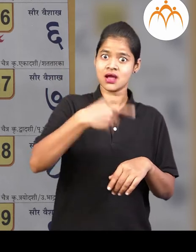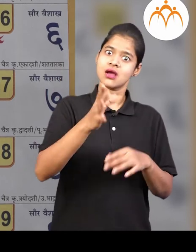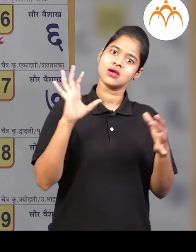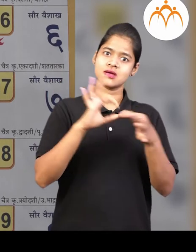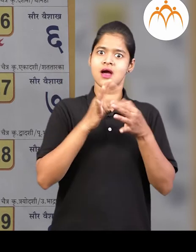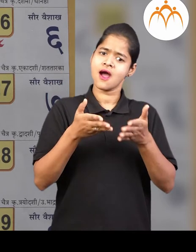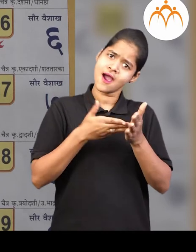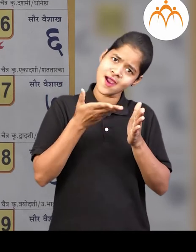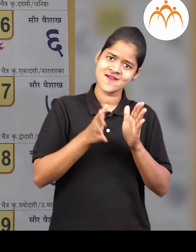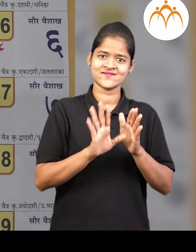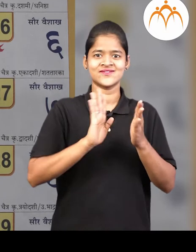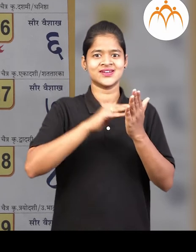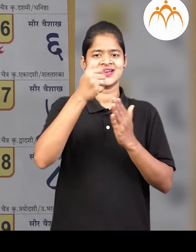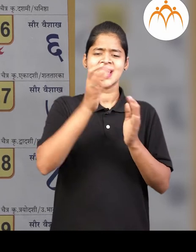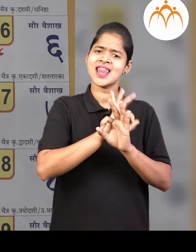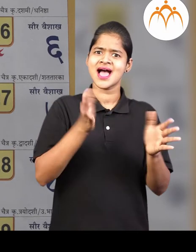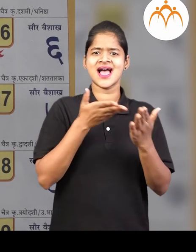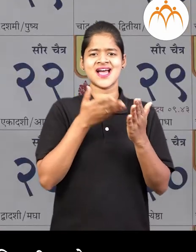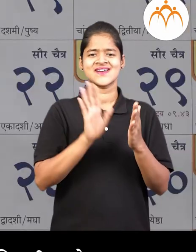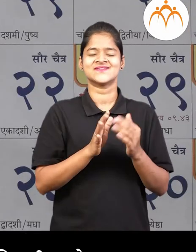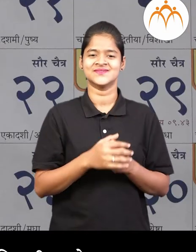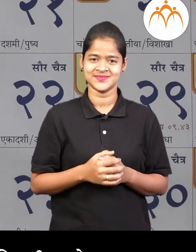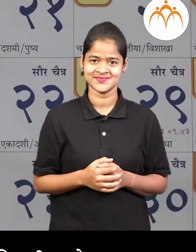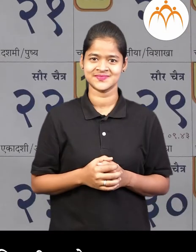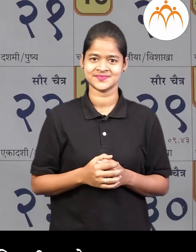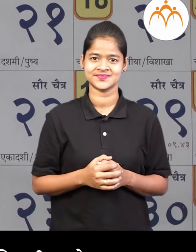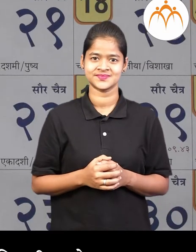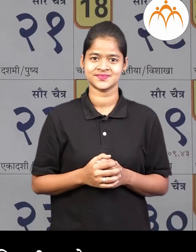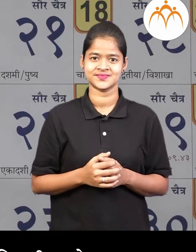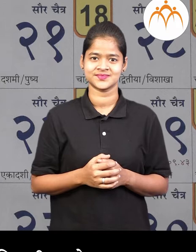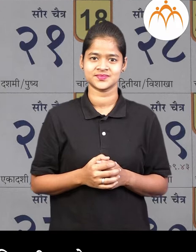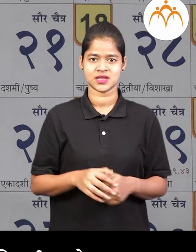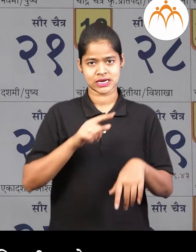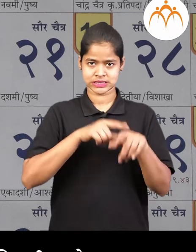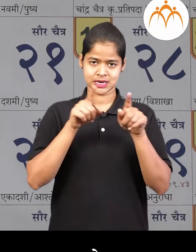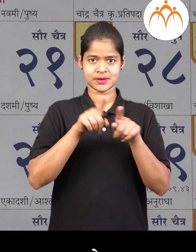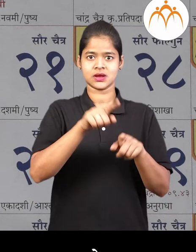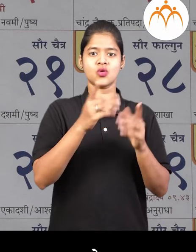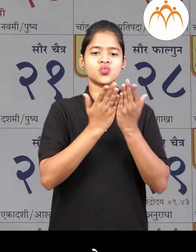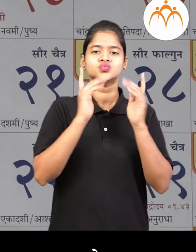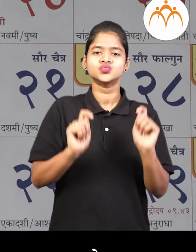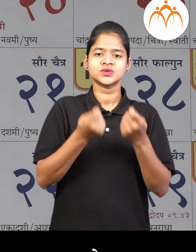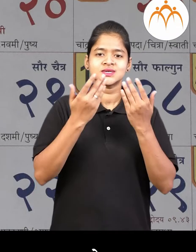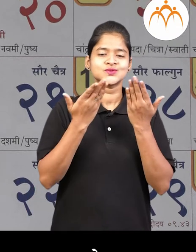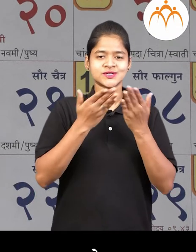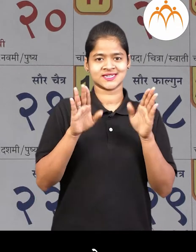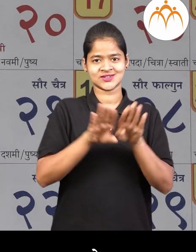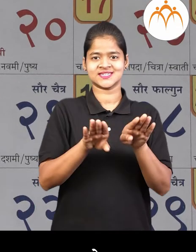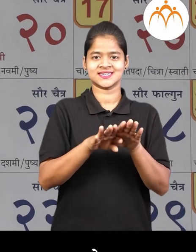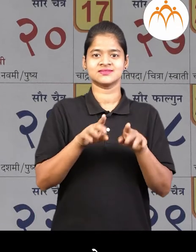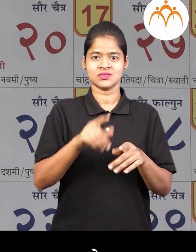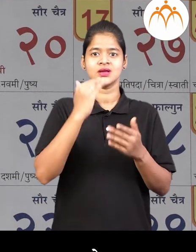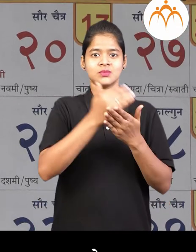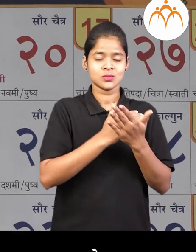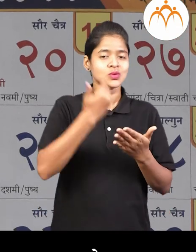दिन दर्शिके वरुन समस्तात अपल्याशालेला सुट्टि कोंट्या दिऊशी है, कारेक्रम कदी है, हे